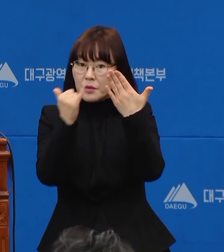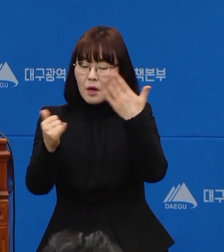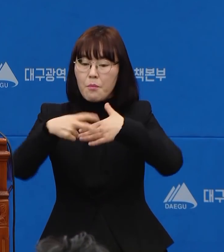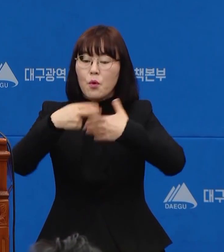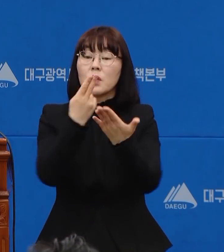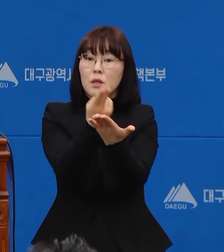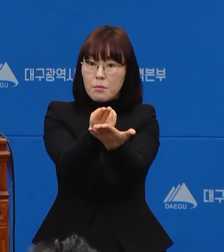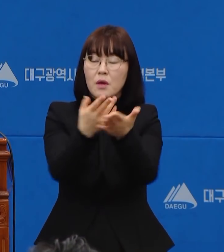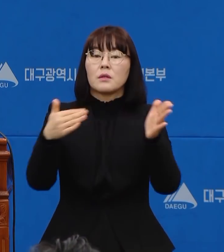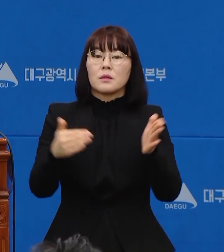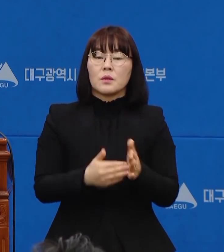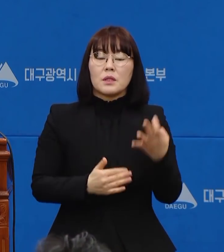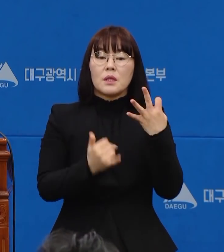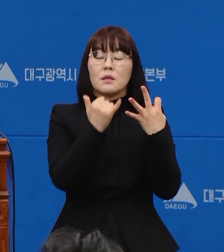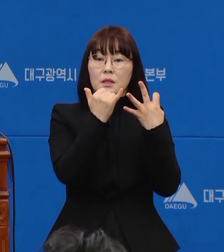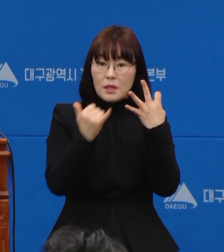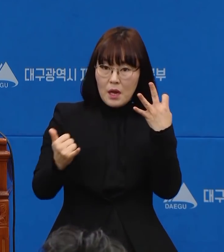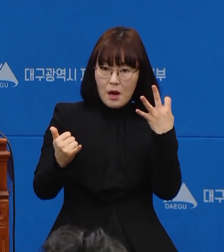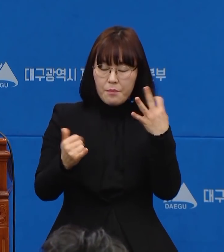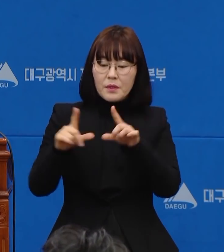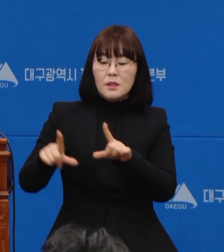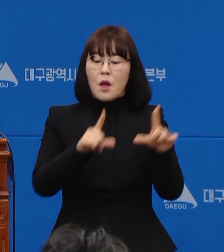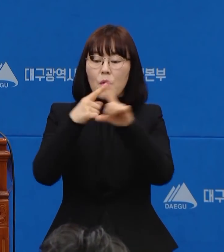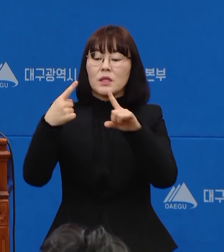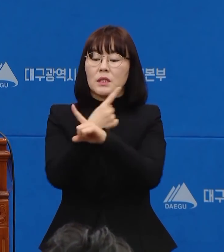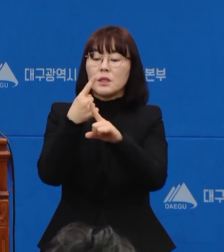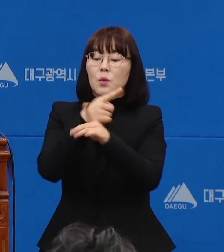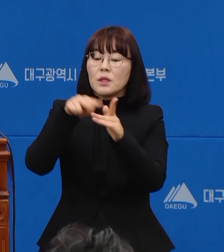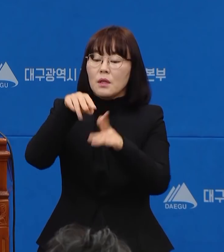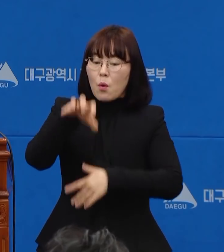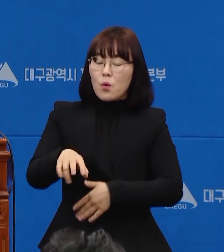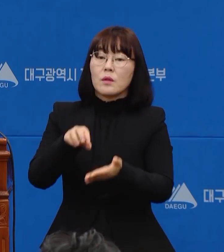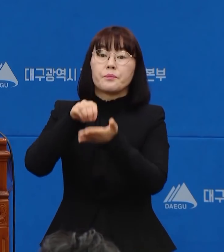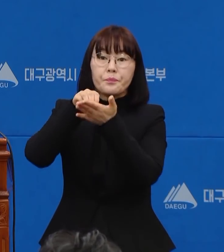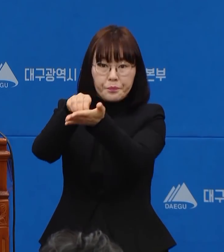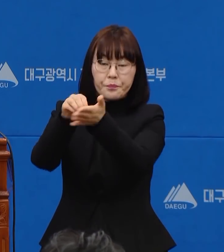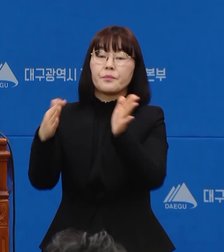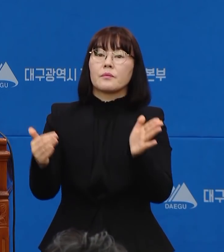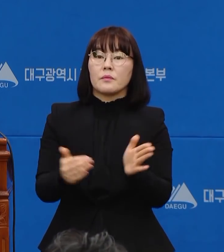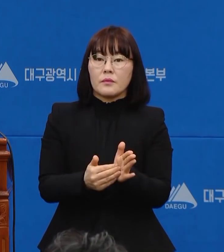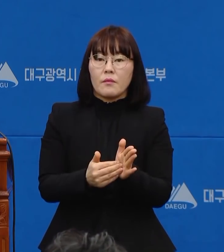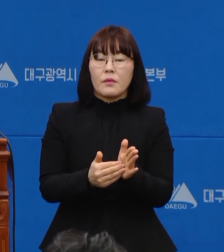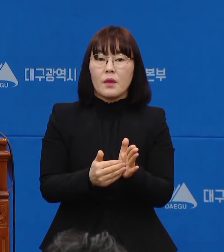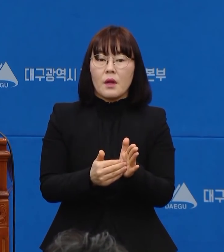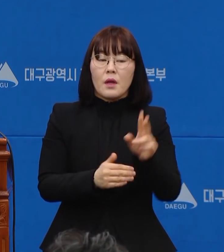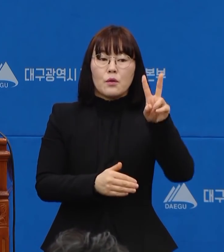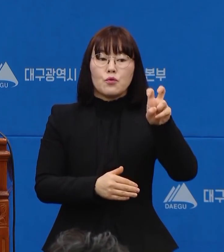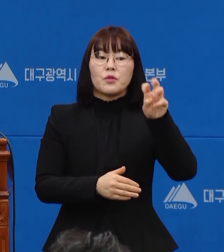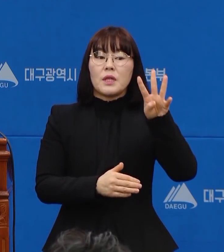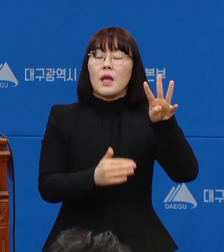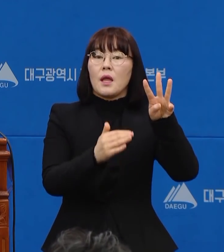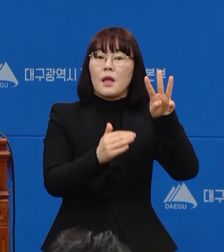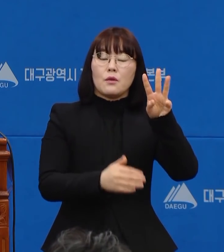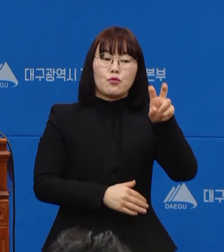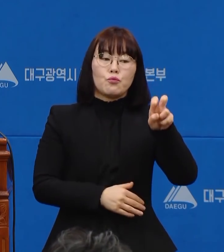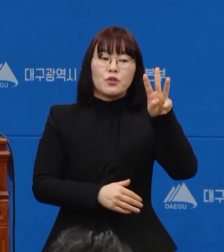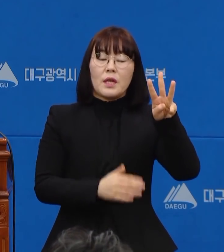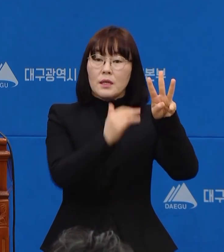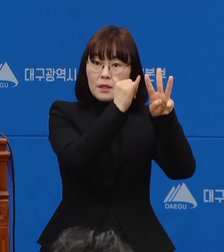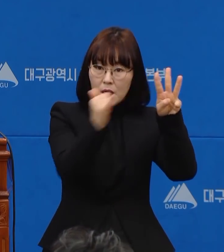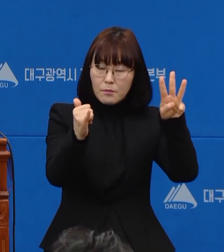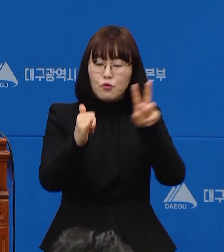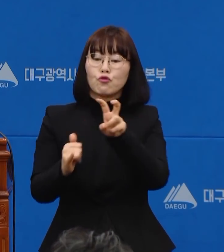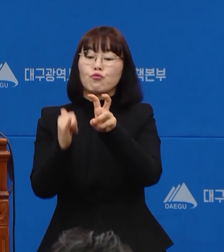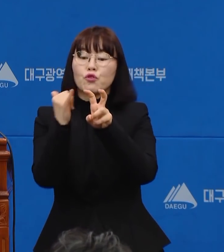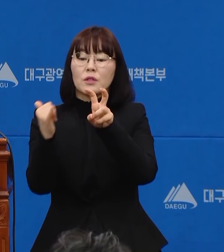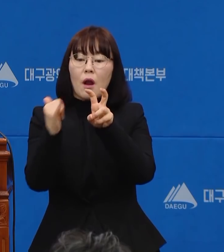입원하였고 14명은 생활치료센터에 입소 조치하였습니다. 나머지 23명 중 20명은